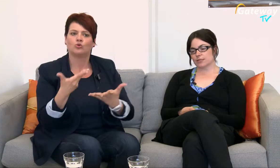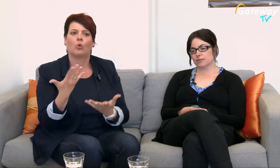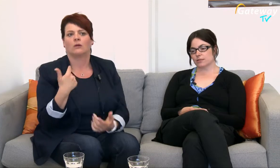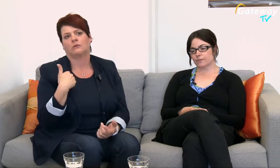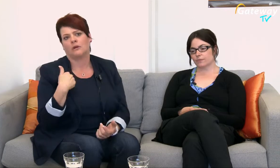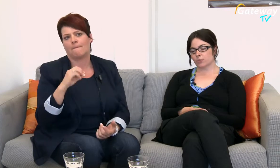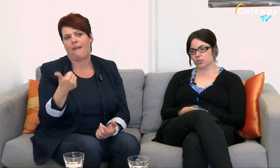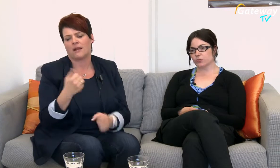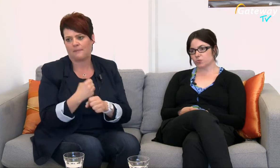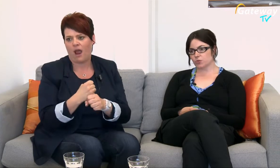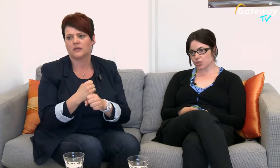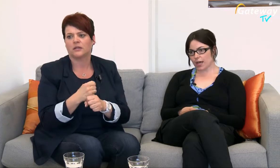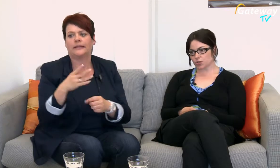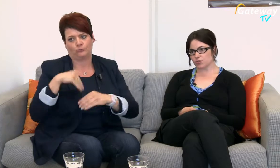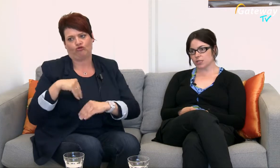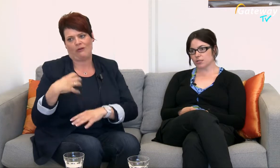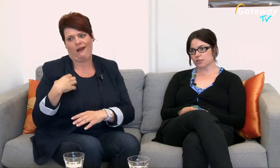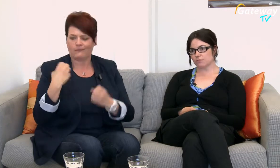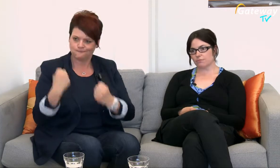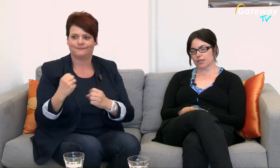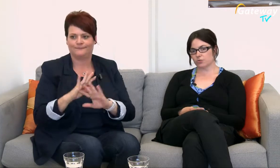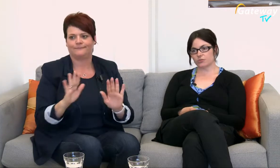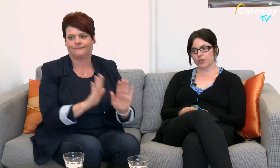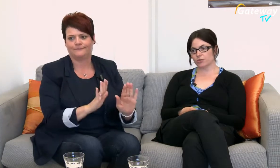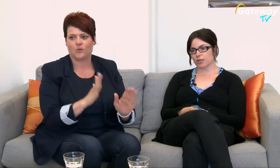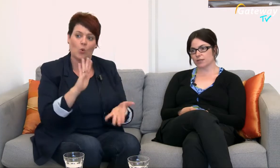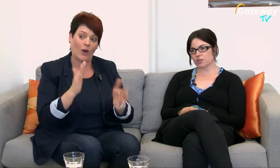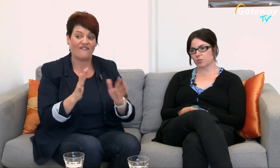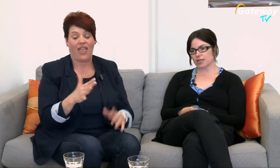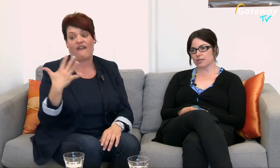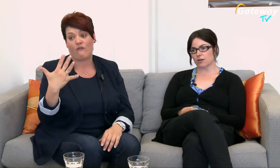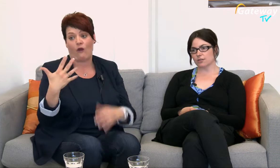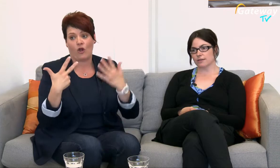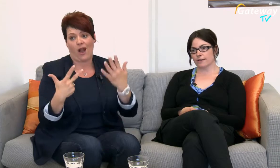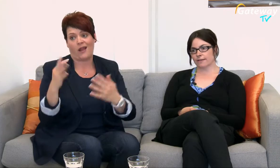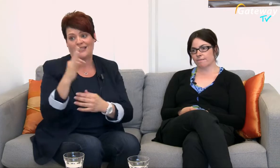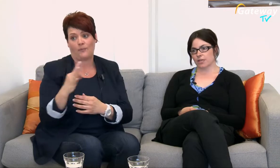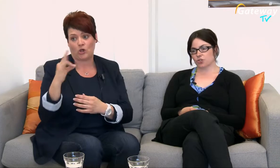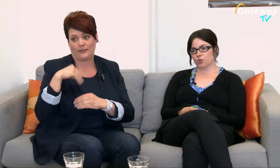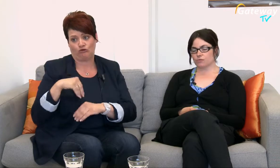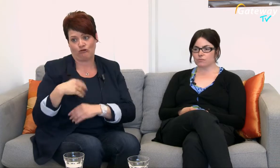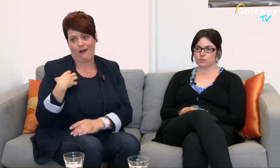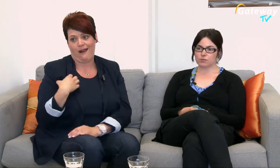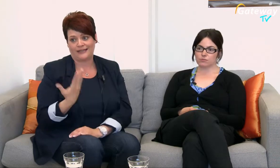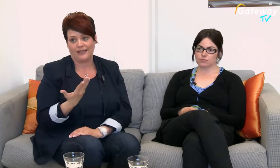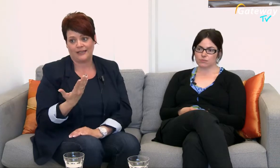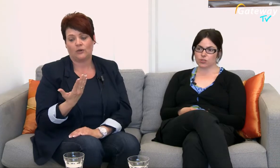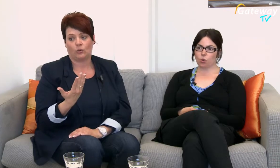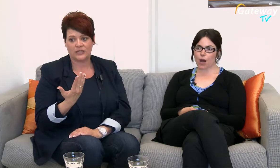betrifft psychisch kranke Studierende Macht ungefähr 85 Prozent aus Das ist schon eine hohe